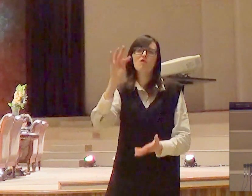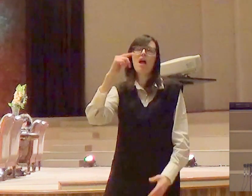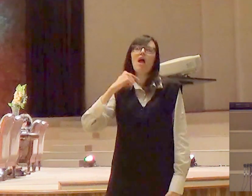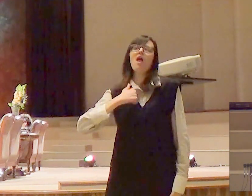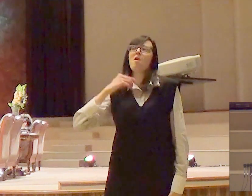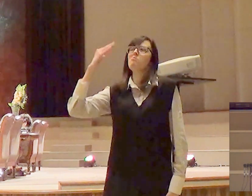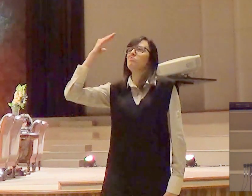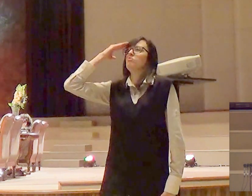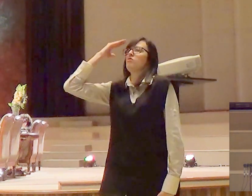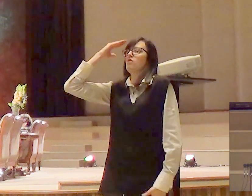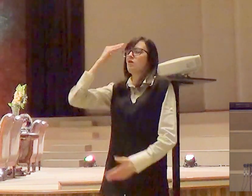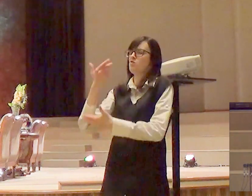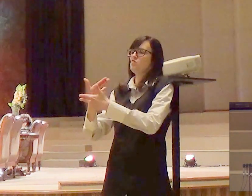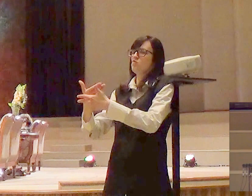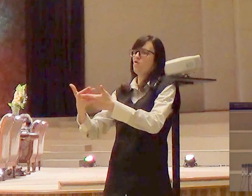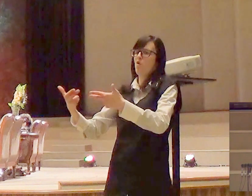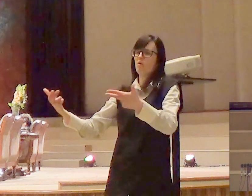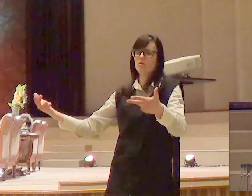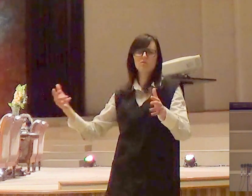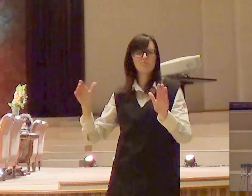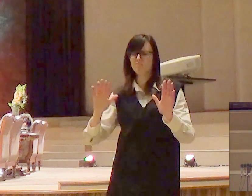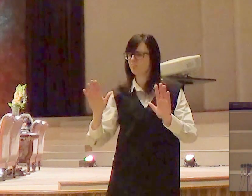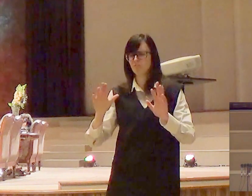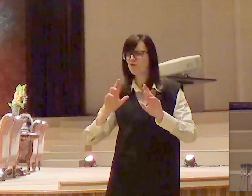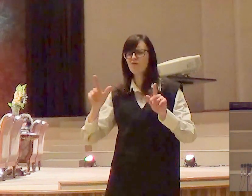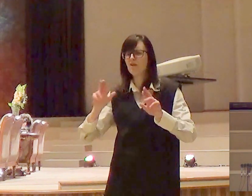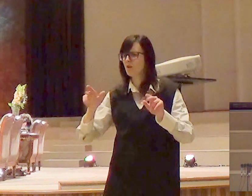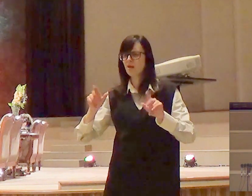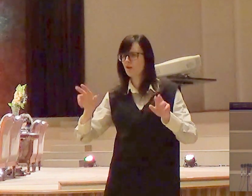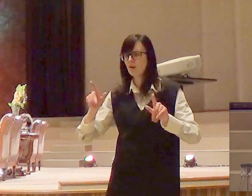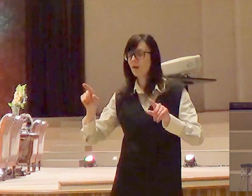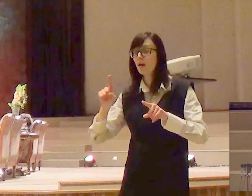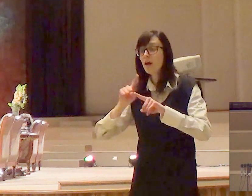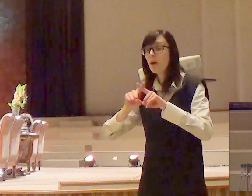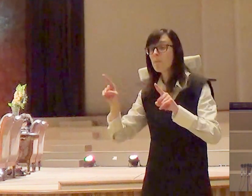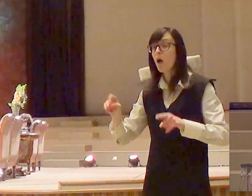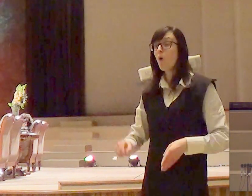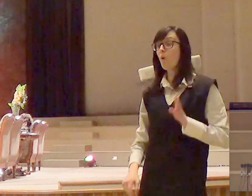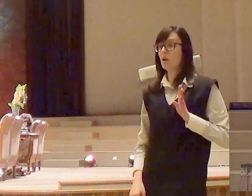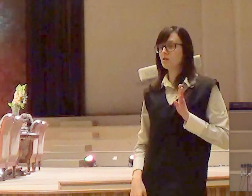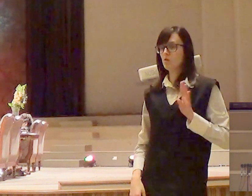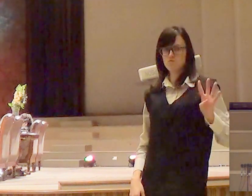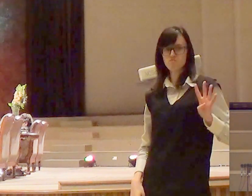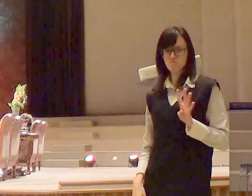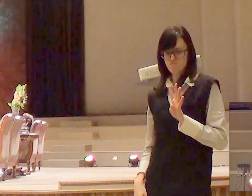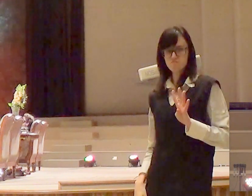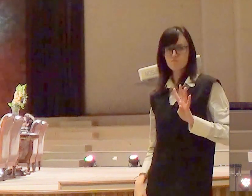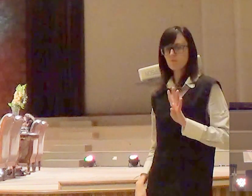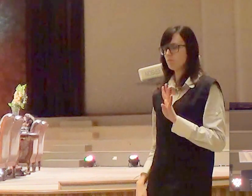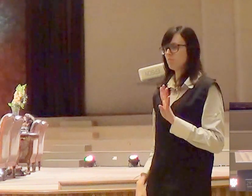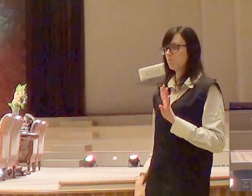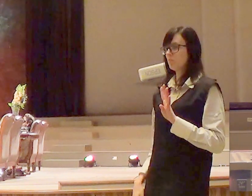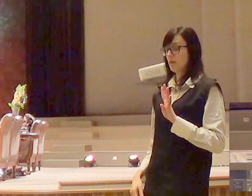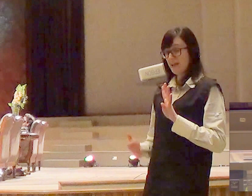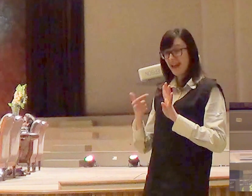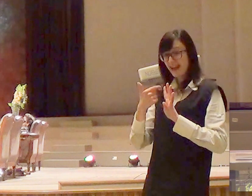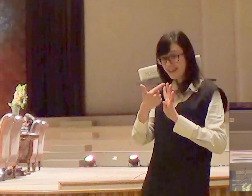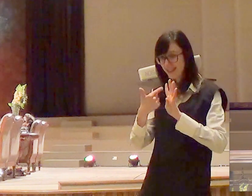a teologia era uma mera desculpa, mas lá dentro do coração deles, o que esses líderes queriam